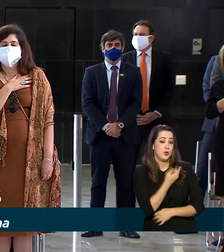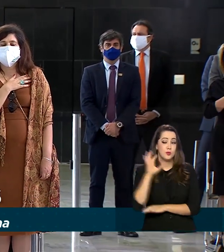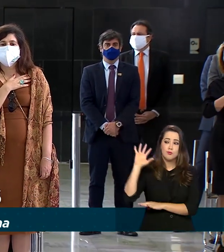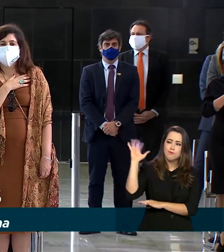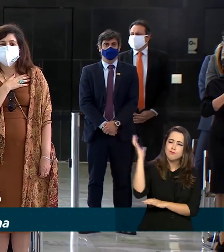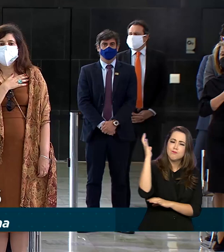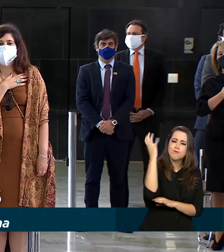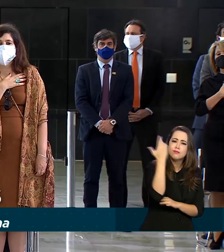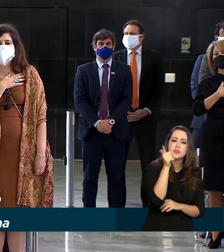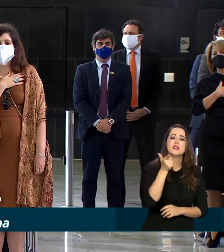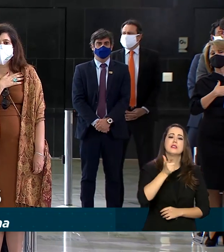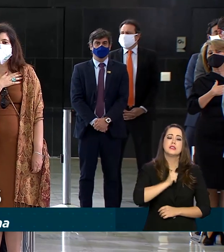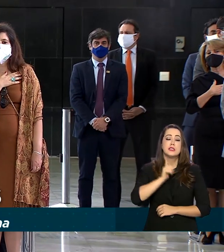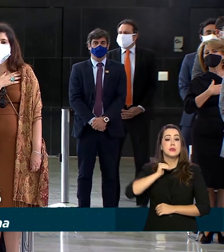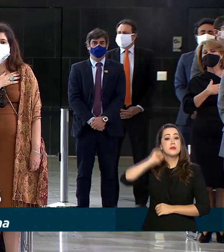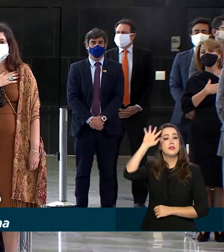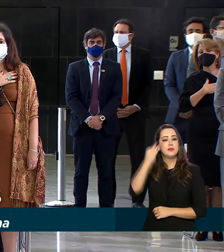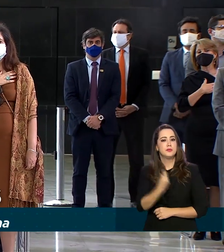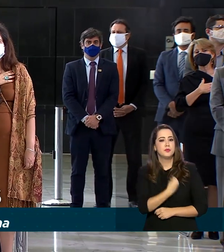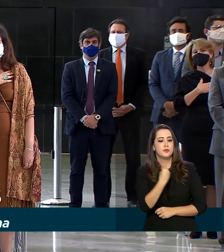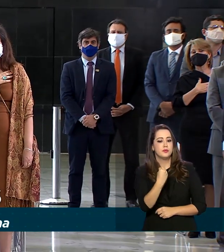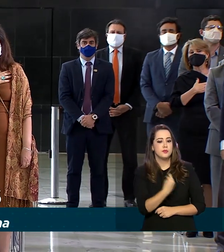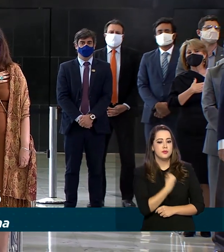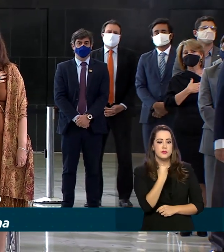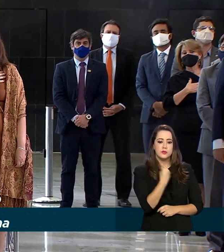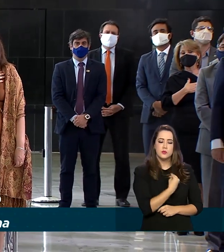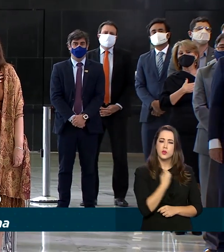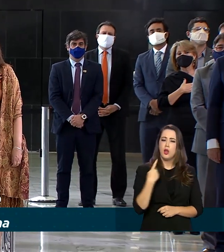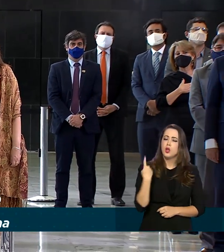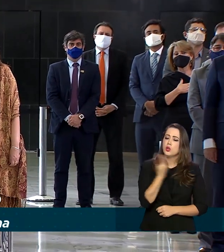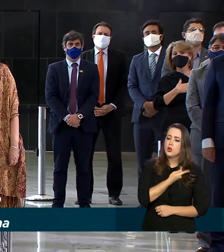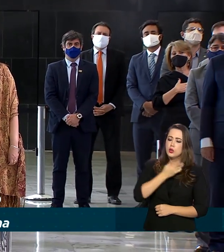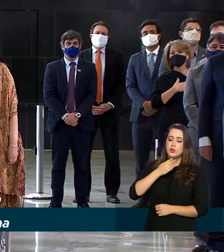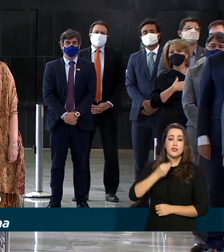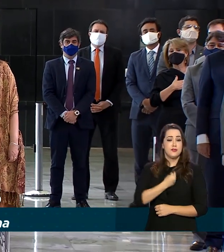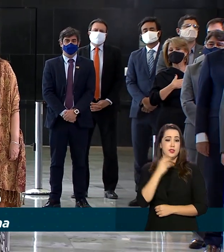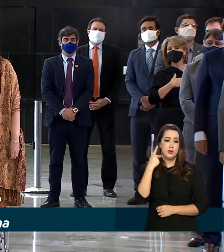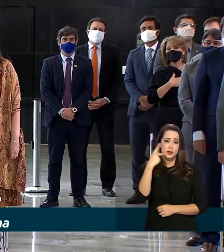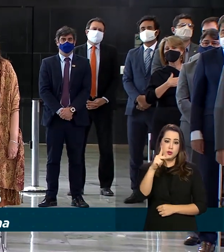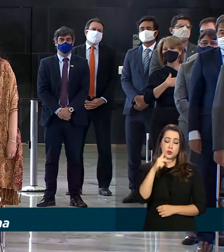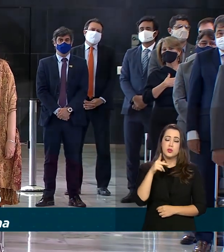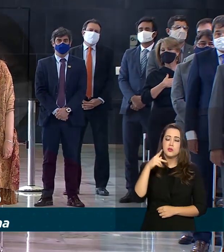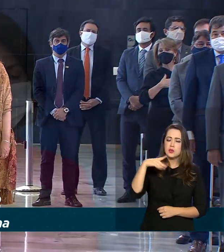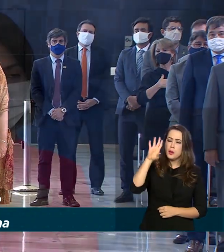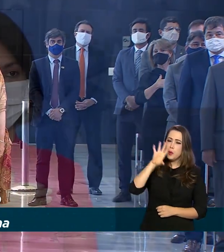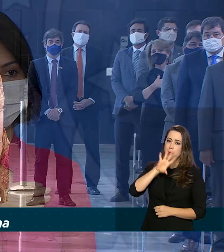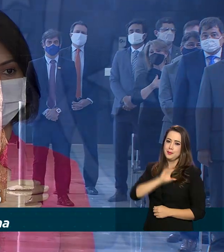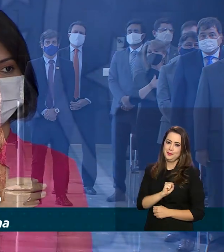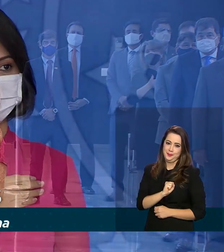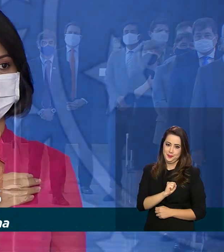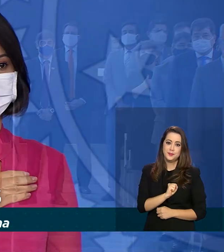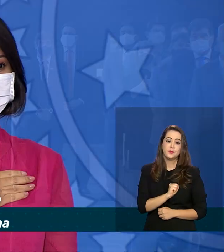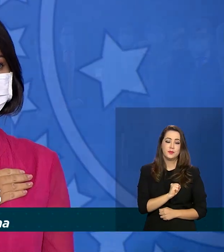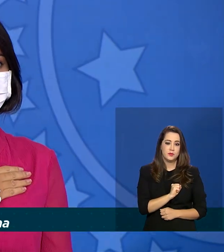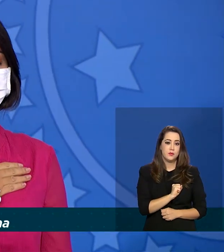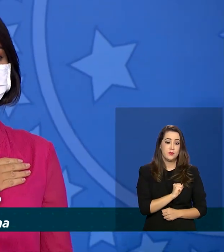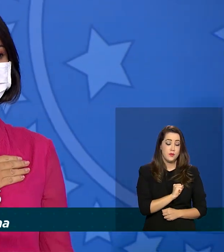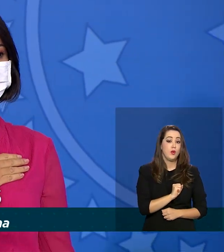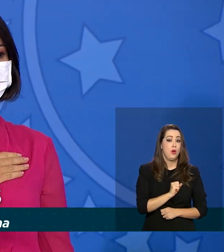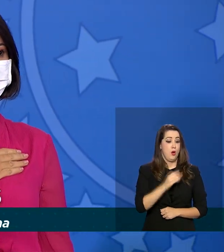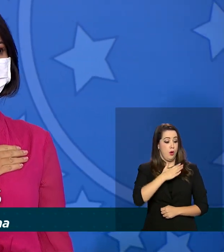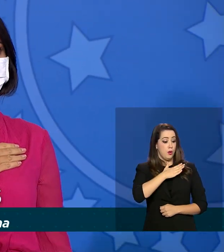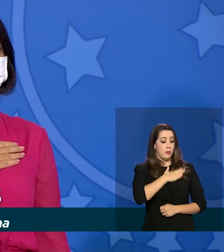Nossos gostes têm mais vida, nossa vida no teu seio, mais amor.